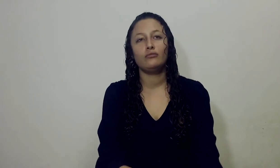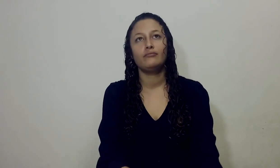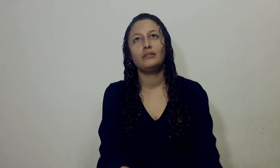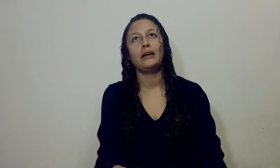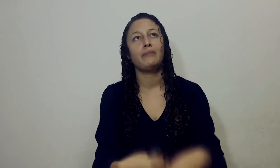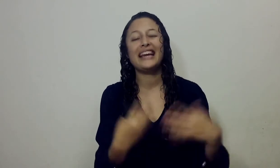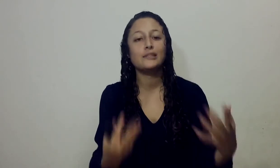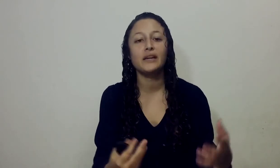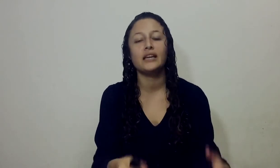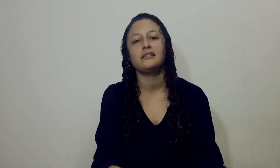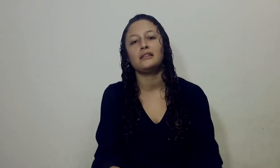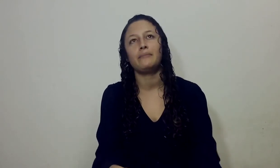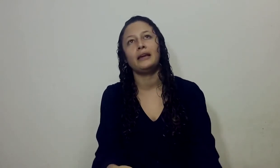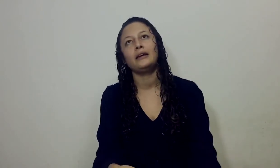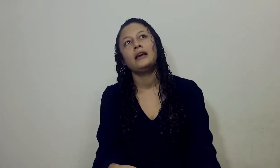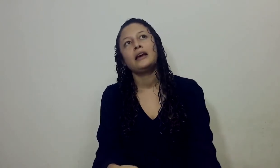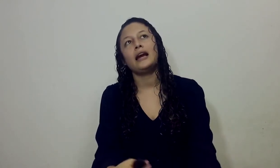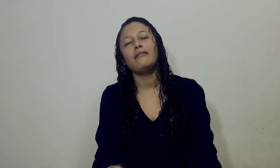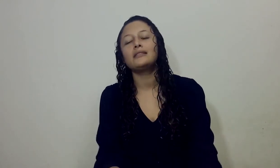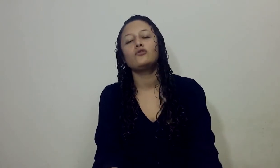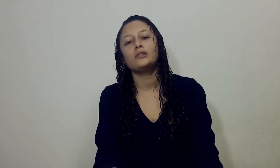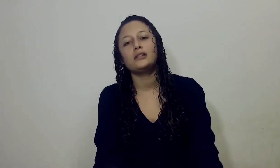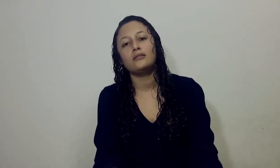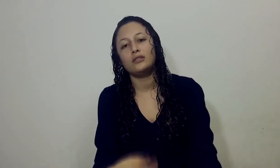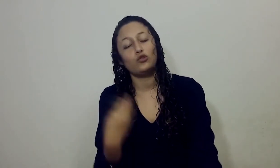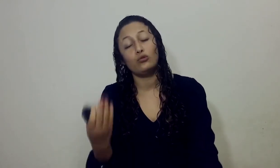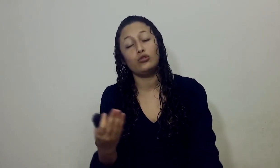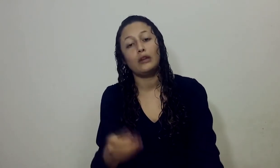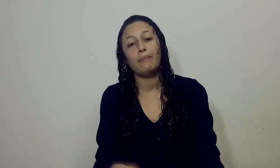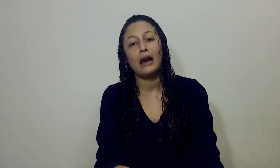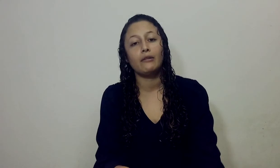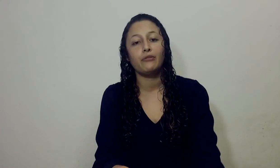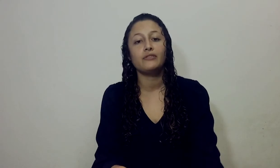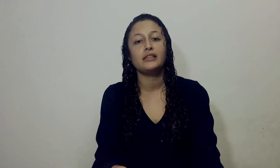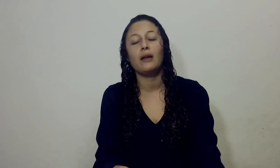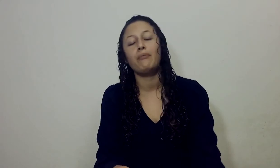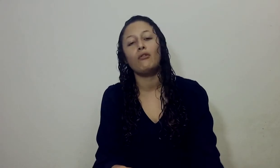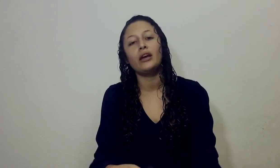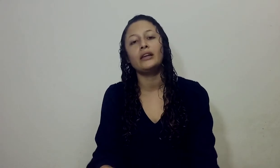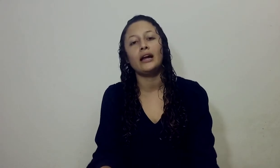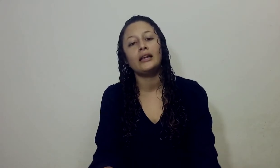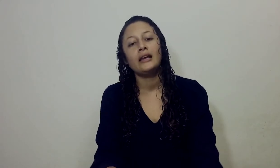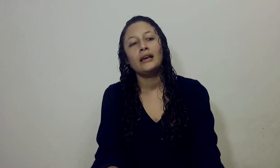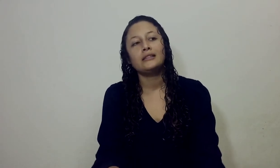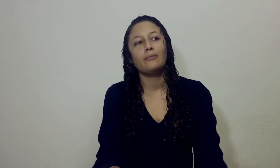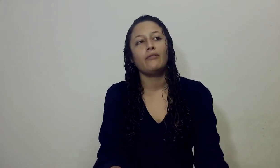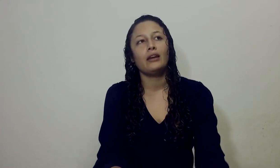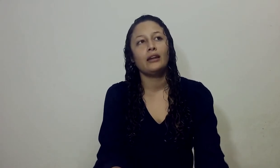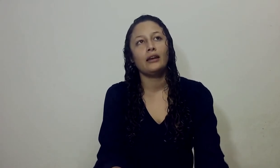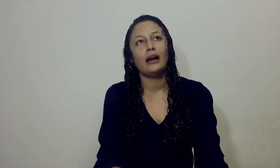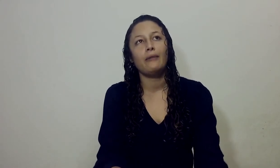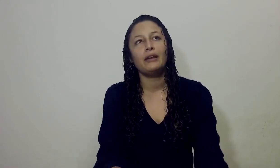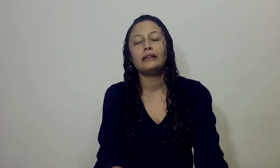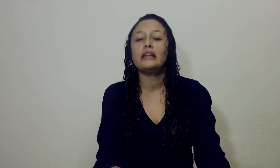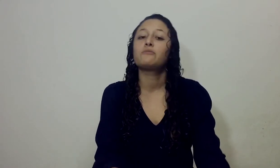opinión y en mi experiencia también, cada vez que yo escucho la palabra profecía, por lo general se me